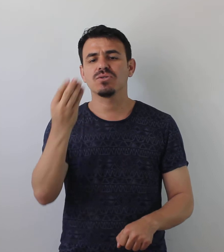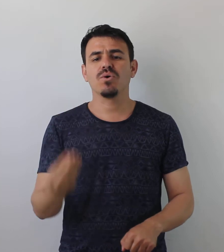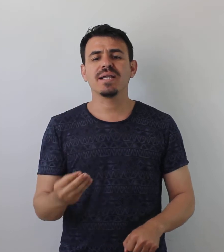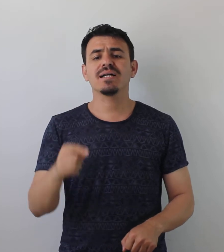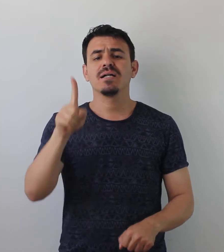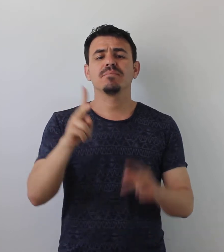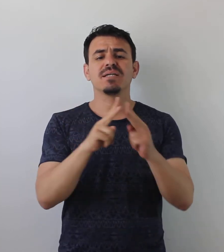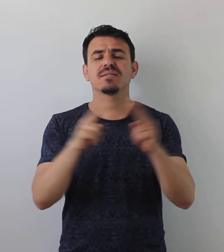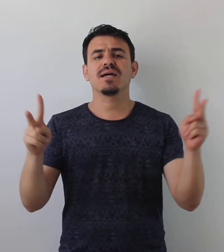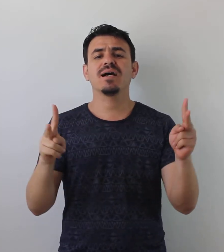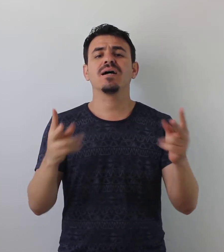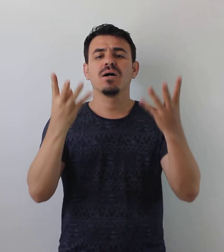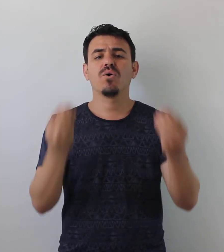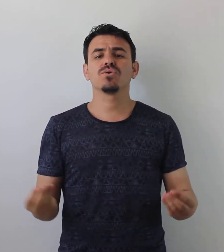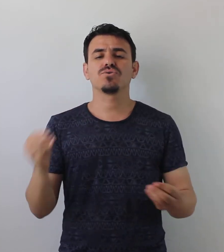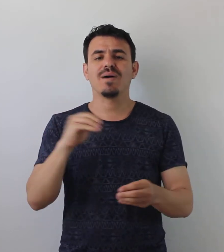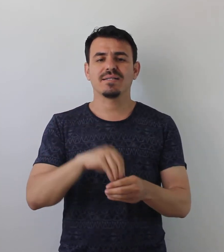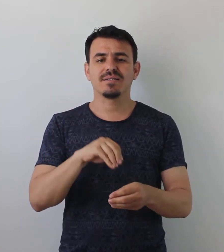olarak bir sıraya oluşturmaktır.